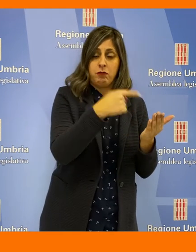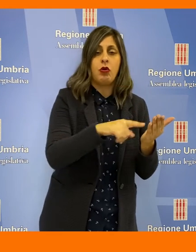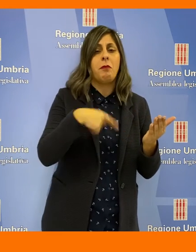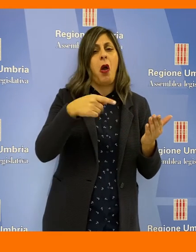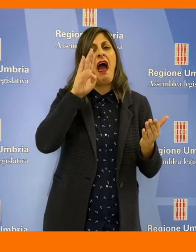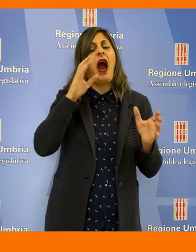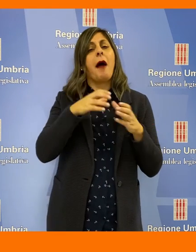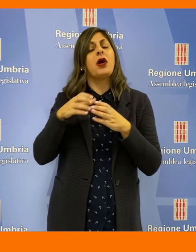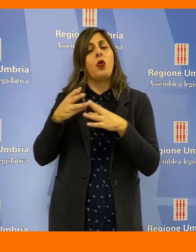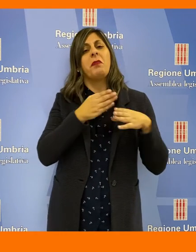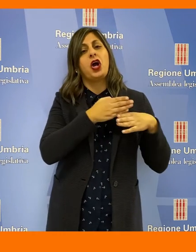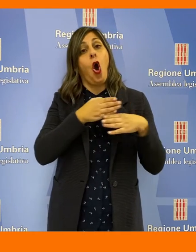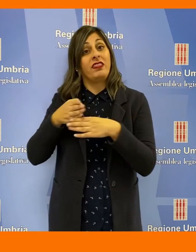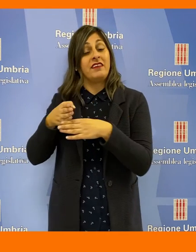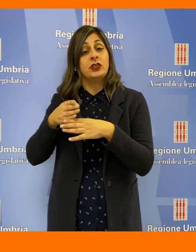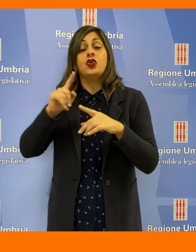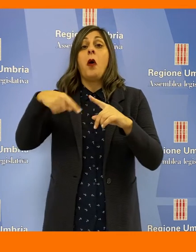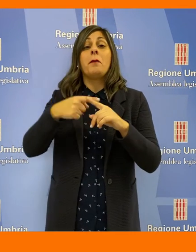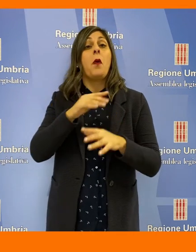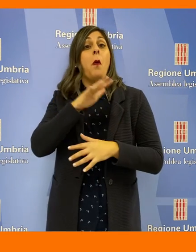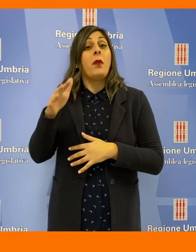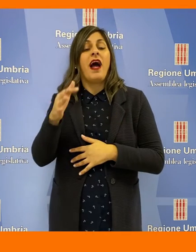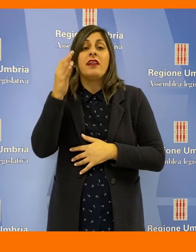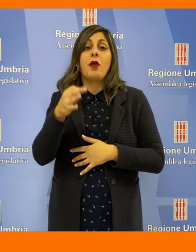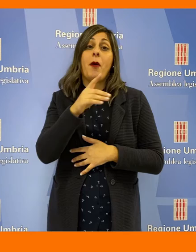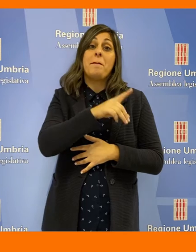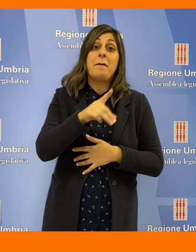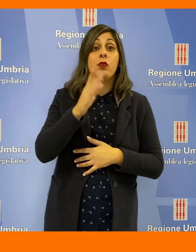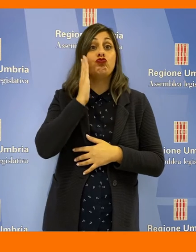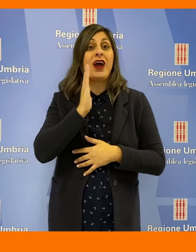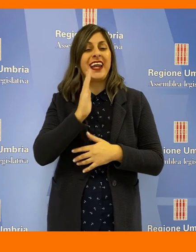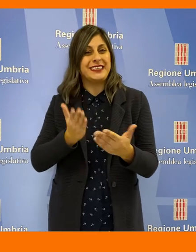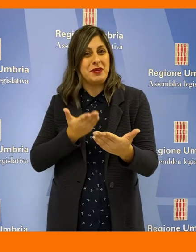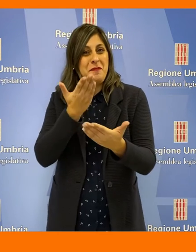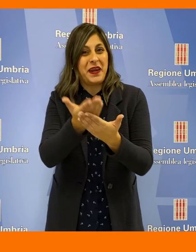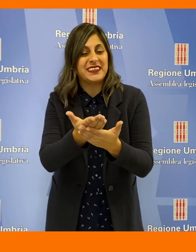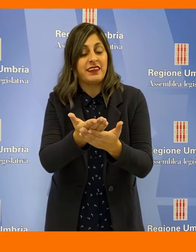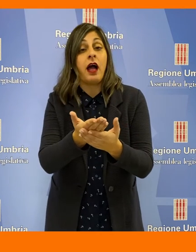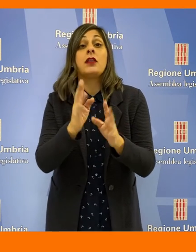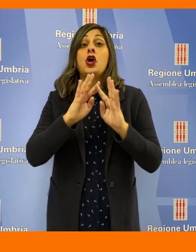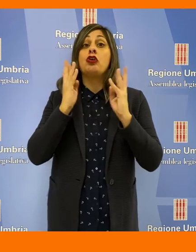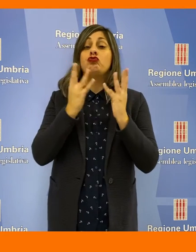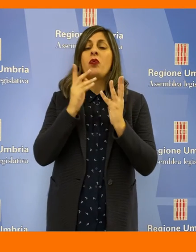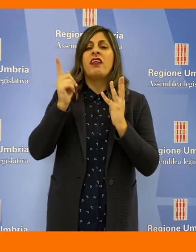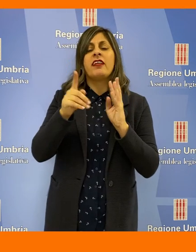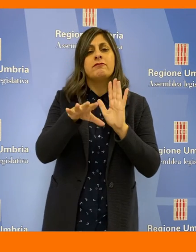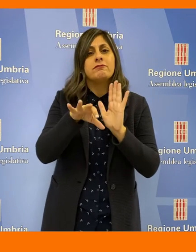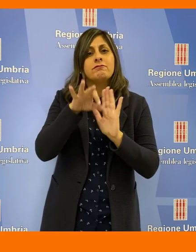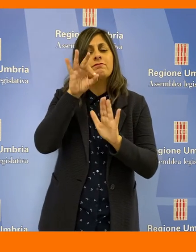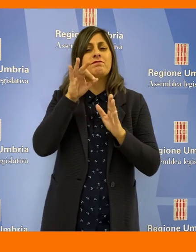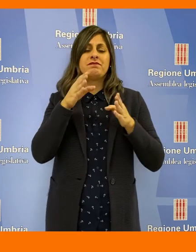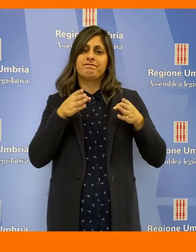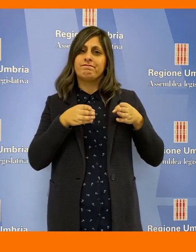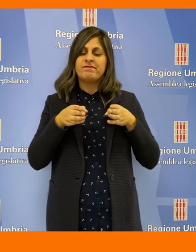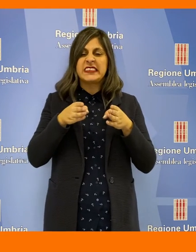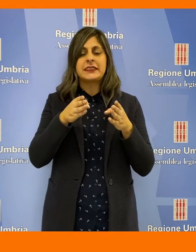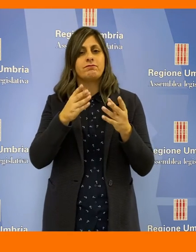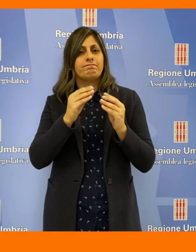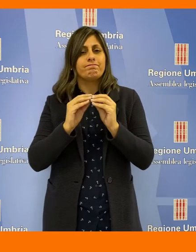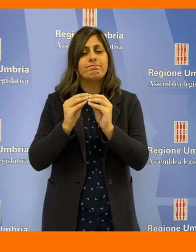condivisa da tutti i capigruppo, e per quella firmata da Carissimi e Peppucci della Lega che impegna la Giunta ad individuare un percorso che